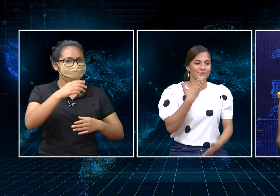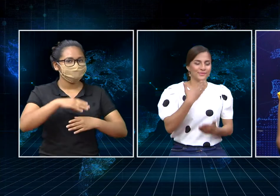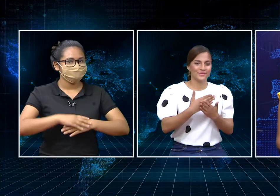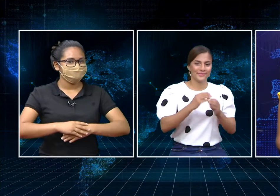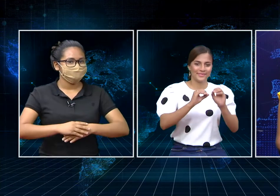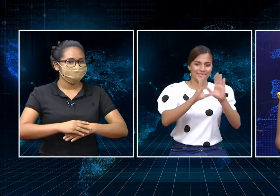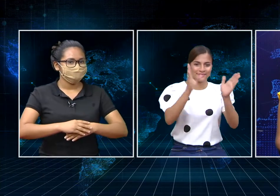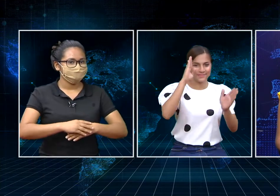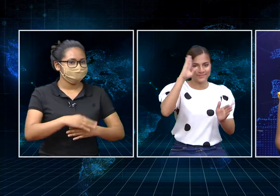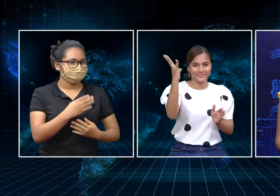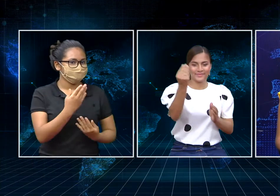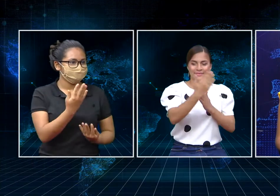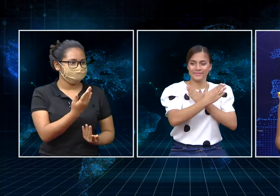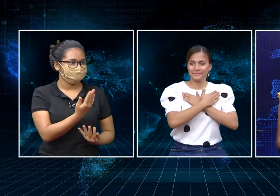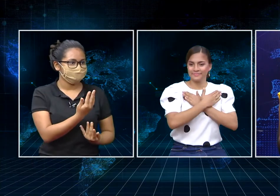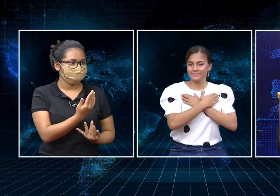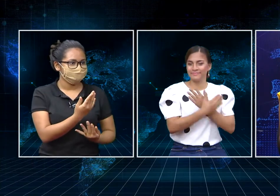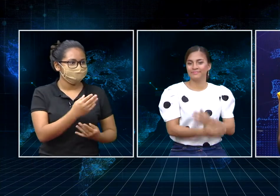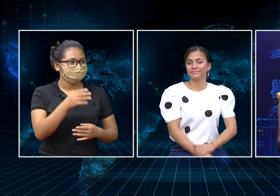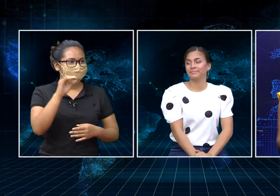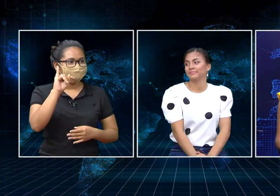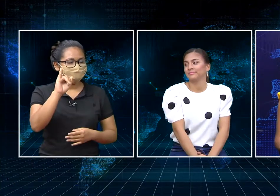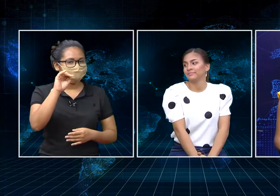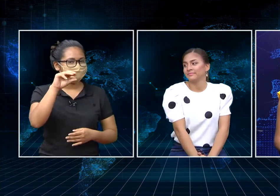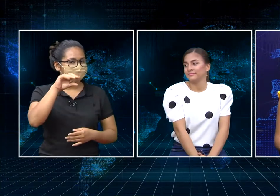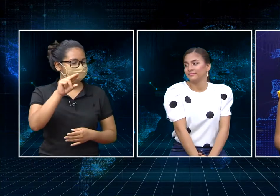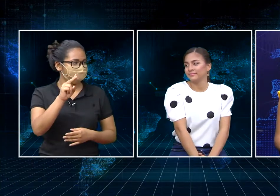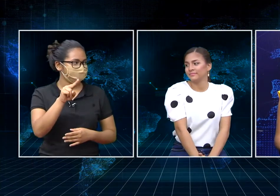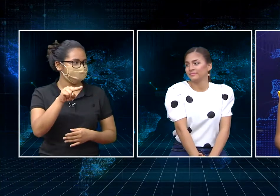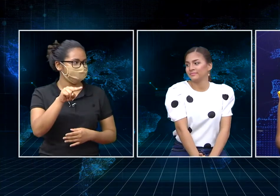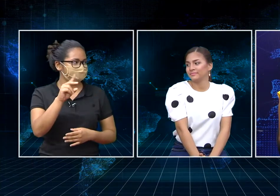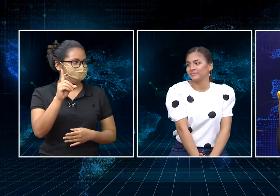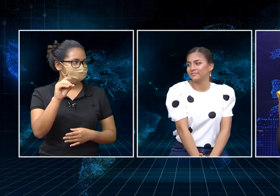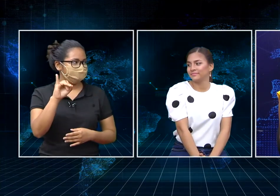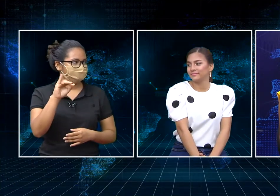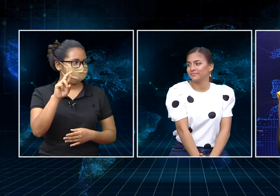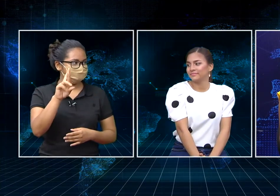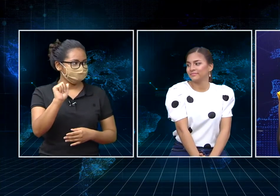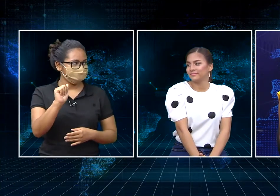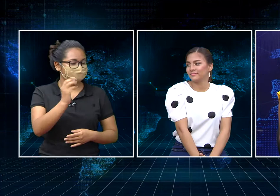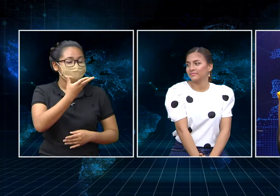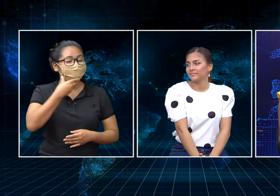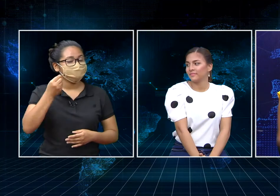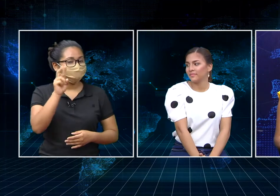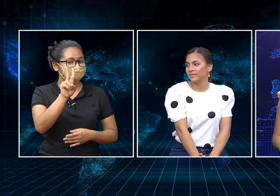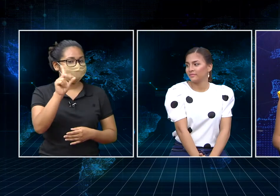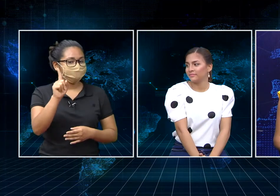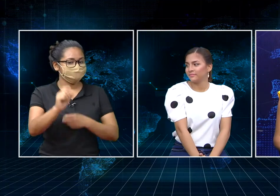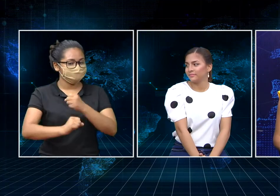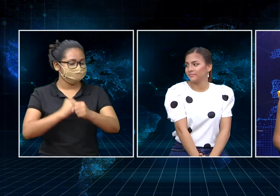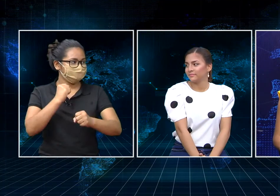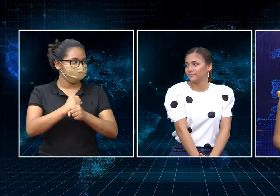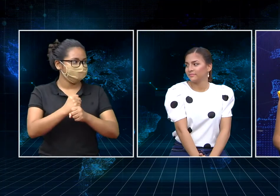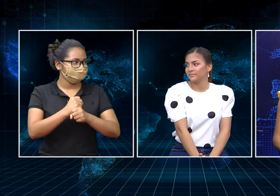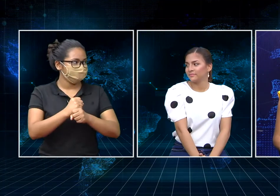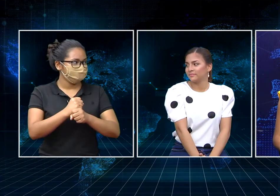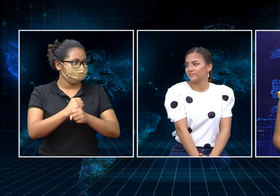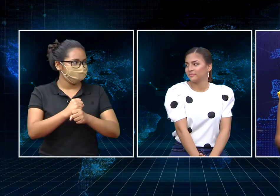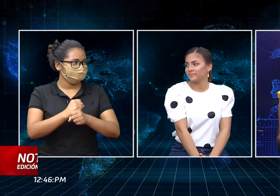Tatiana Web Díaz, Indira Tatiana Web Díaz, quien es una joven de 21 años de edad, originaria de Tipitapa, pero que vive